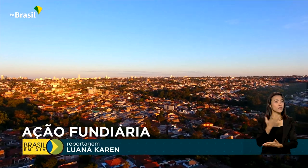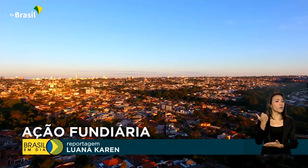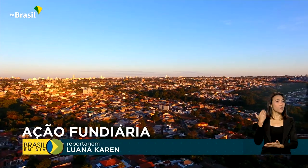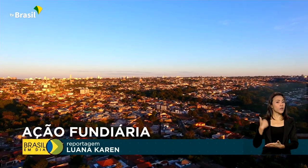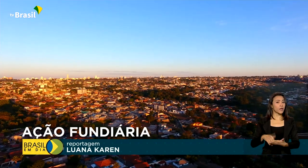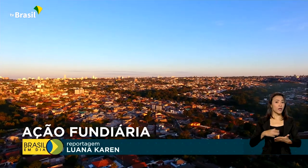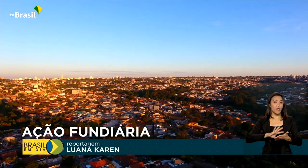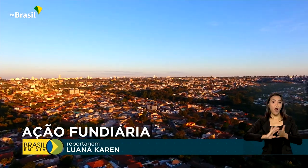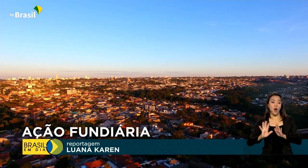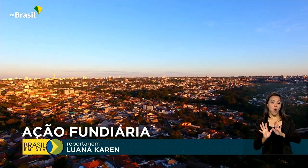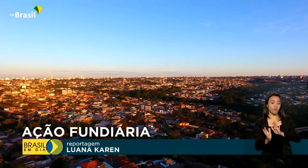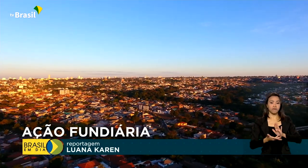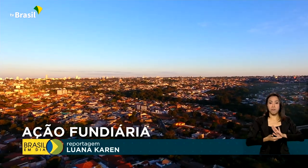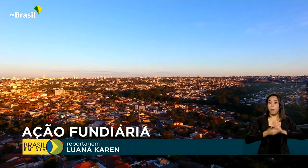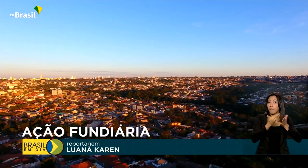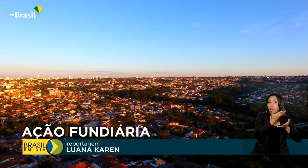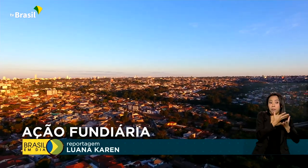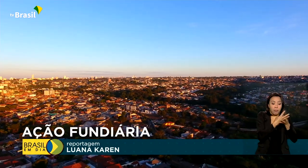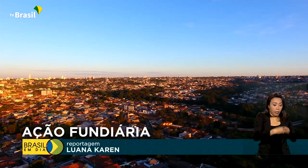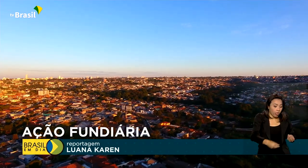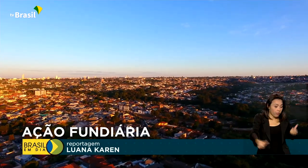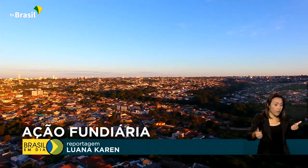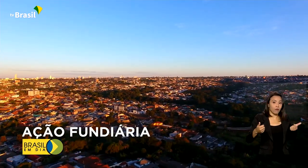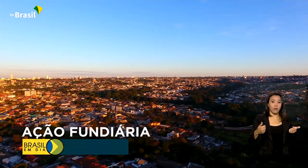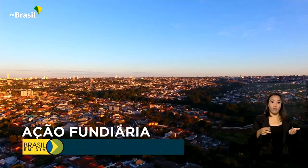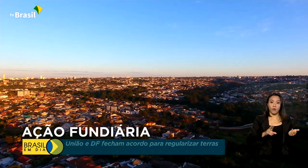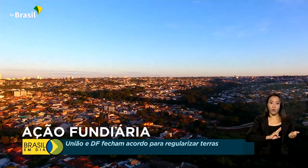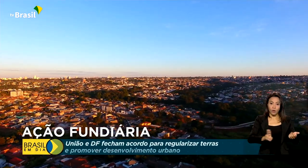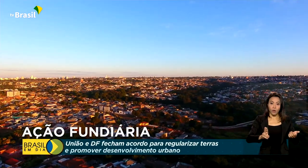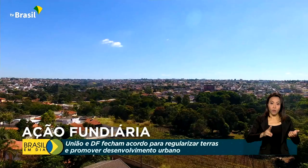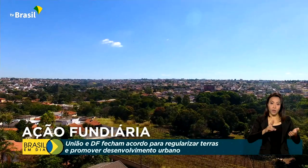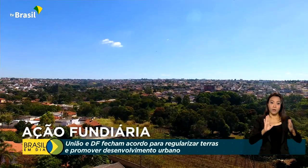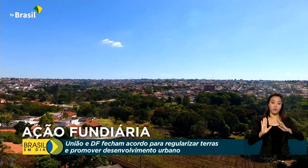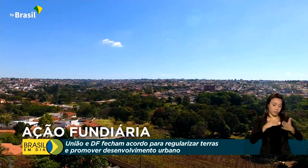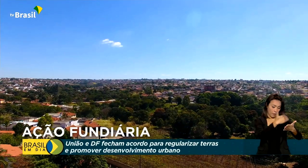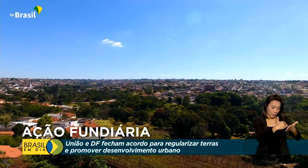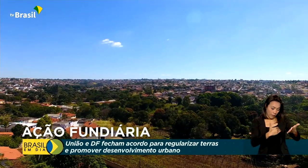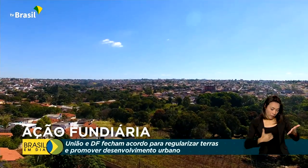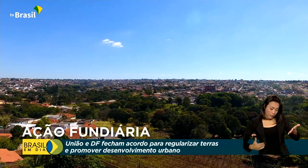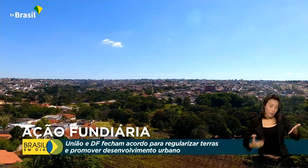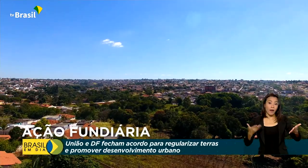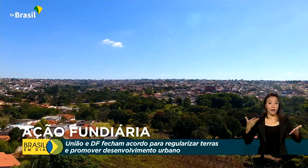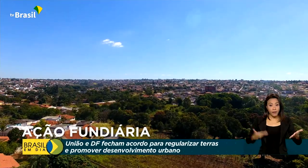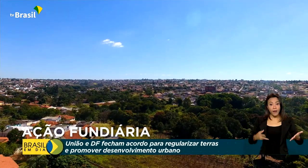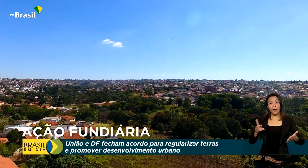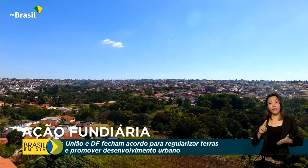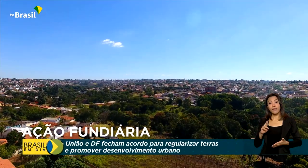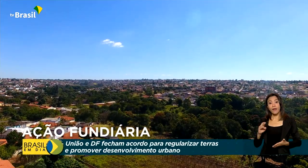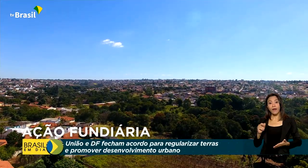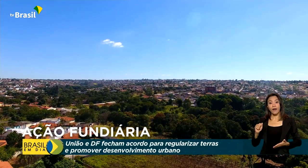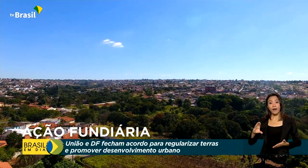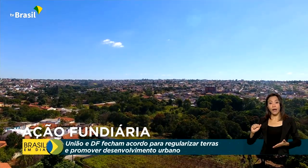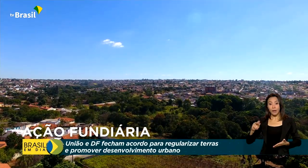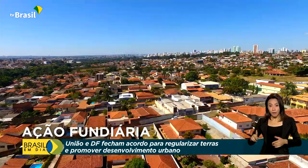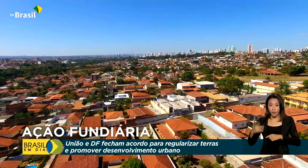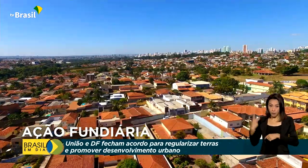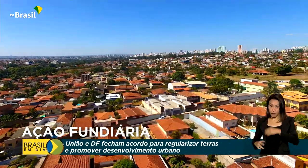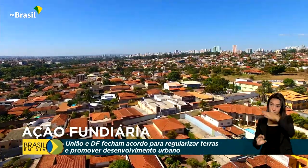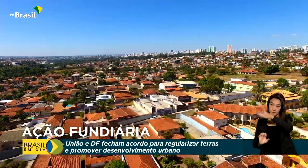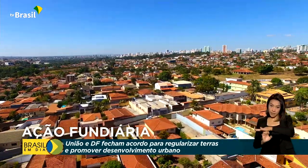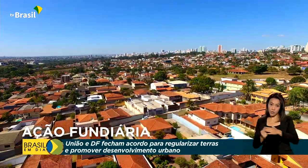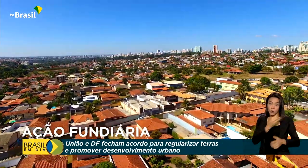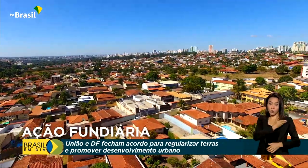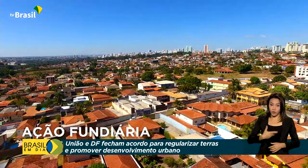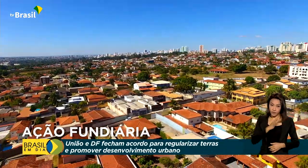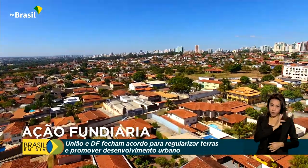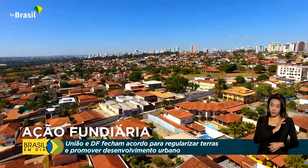dos imóveis mencionados na ata de constituição da Terra Cap. Empresa imobiliária do Governo do Distrito Federal, cuja